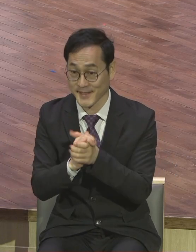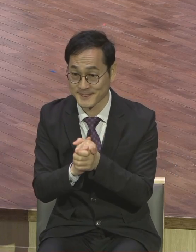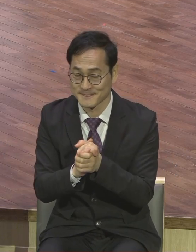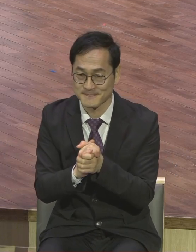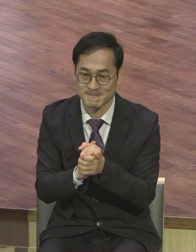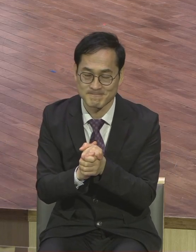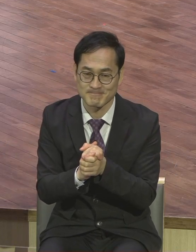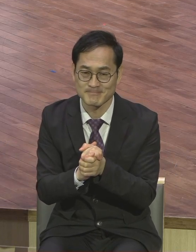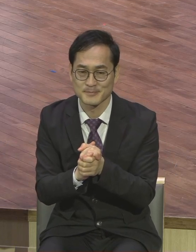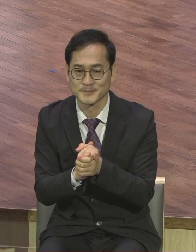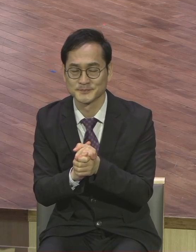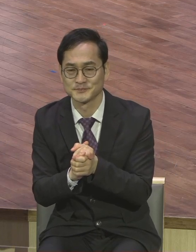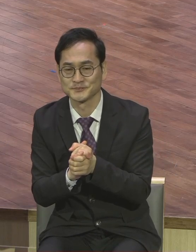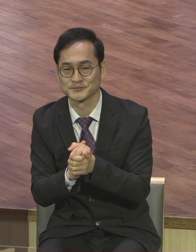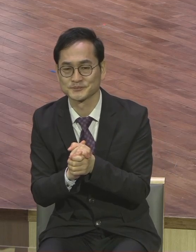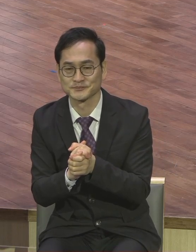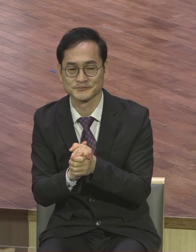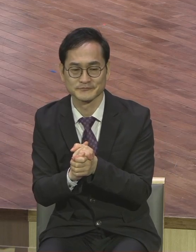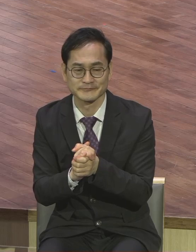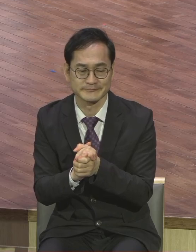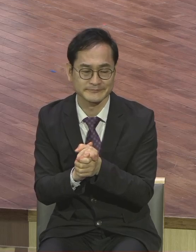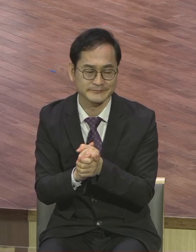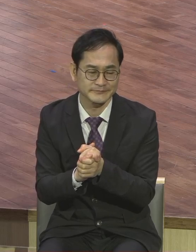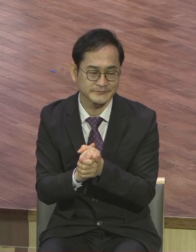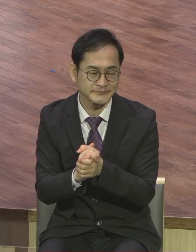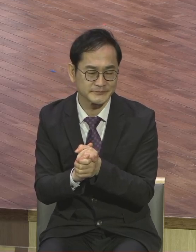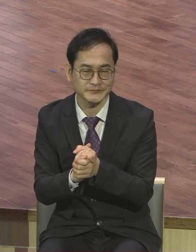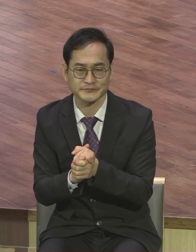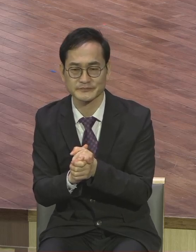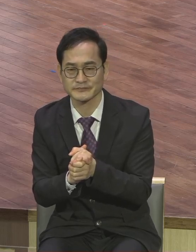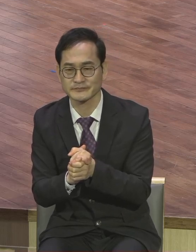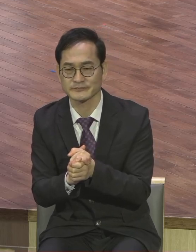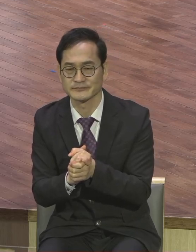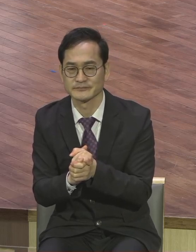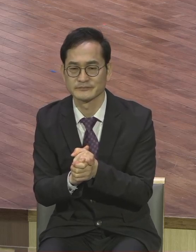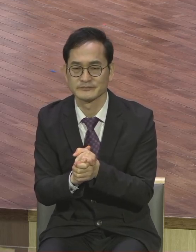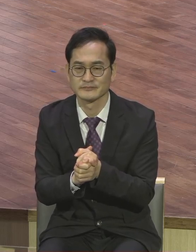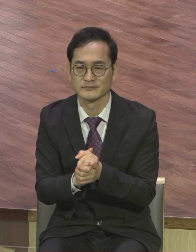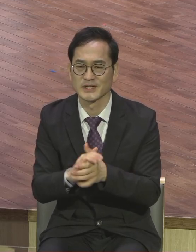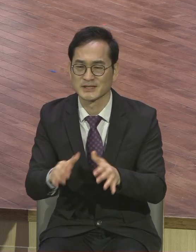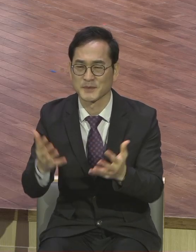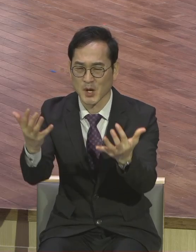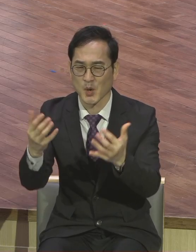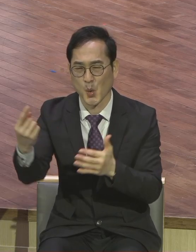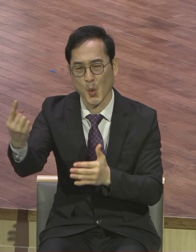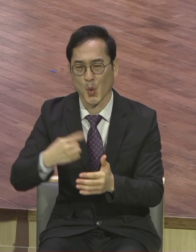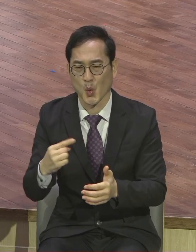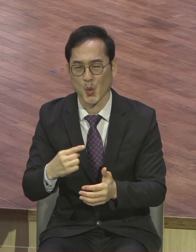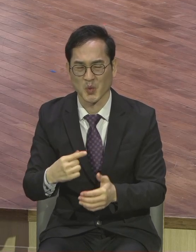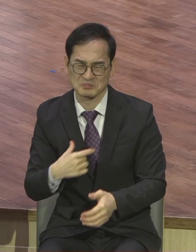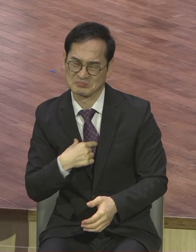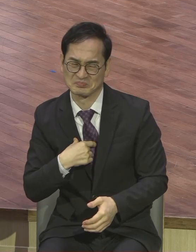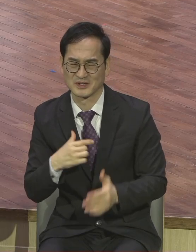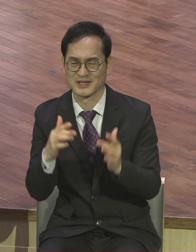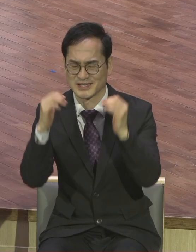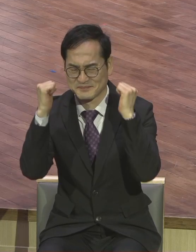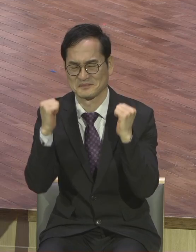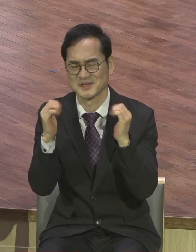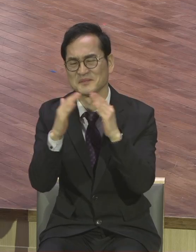성도들 아직도 온라인의 습관이 돼가지고 앉아있는 분들 언제부터 누구나